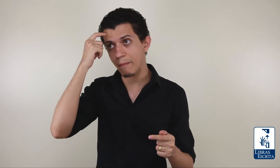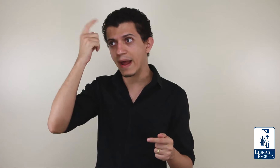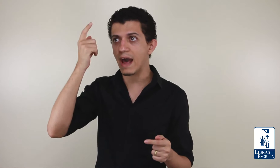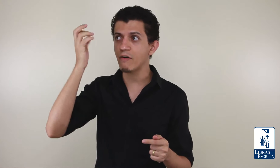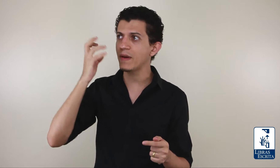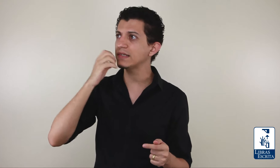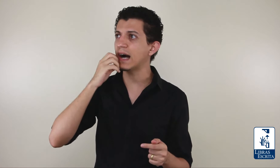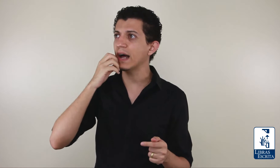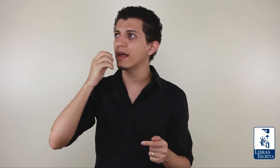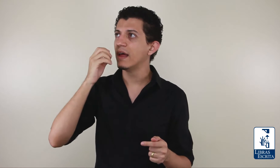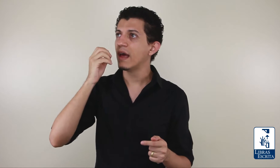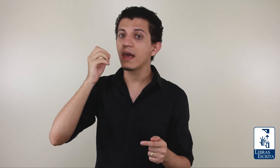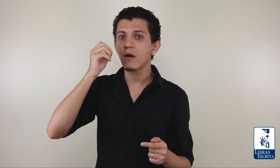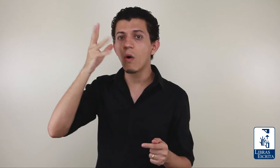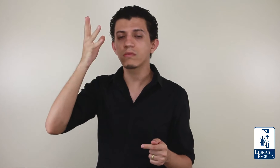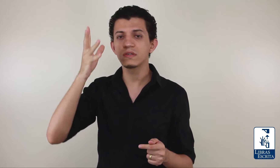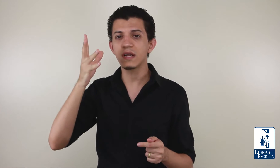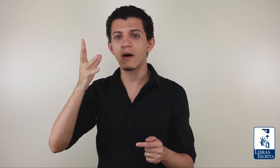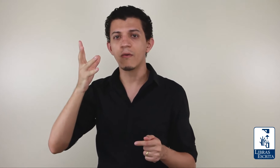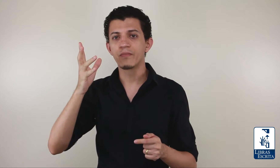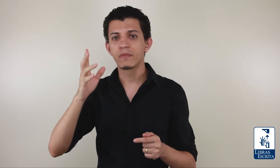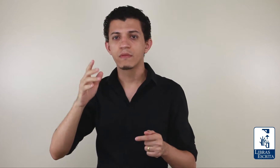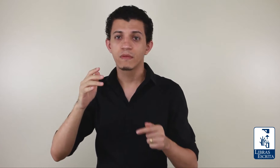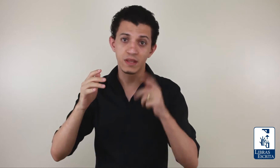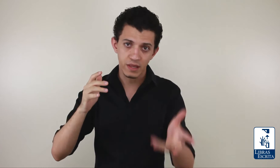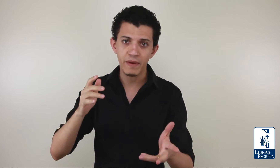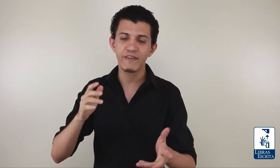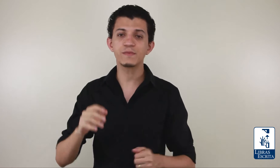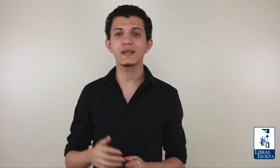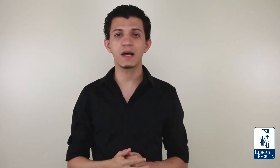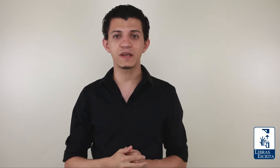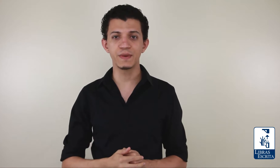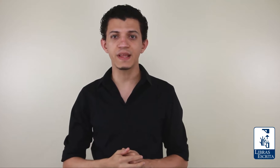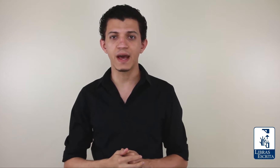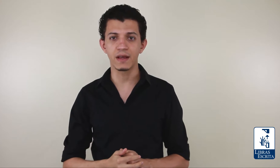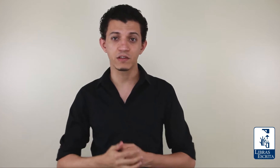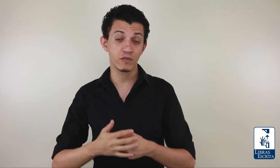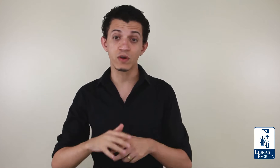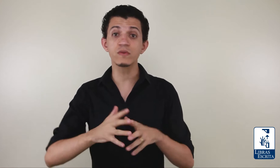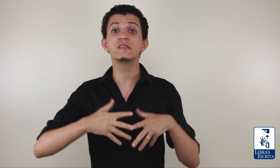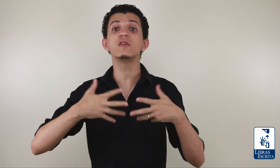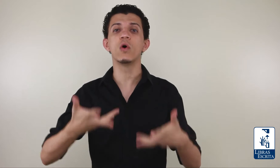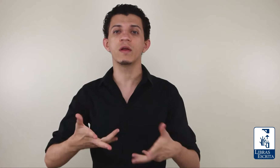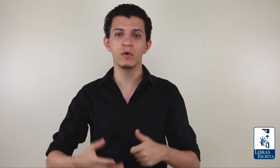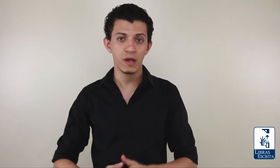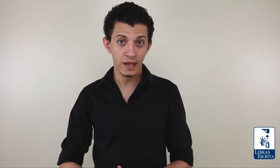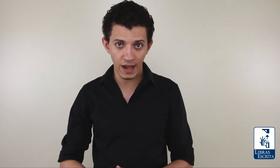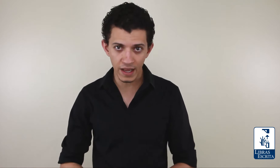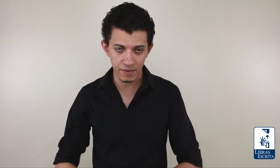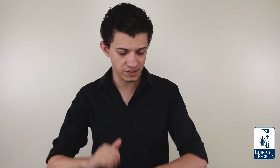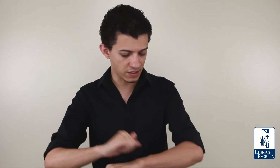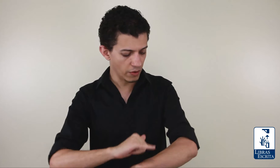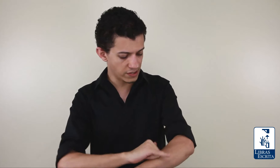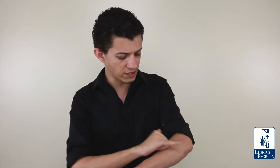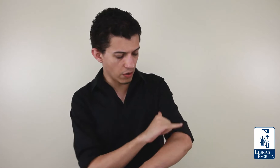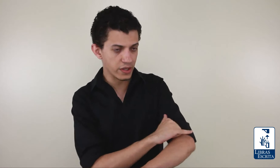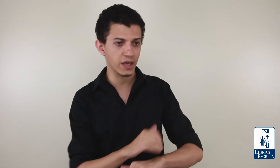parar e pensar em outro sinal, que também vai expressar a mesma ideia. Então, você vai usar um sinônimo na Libras. Então, esse sinal aqui,